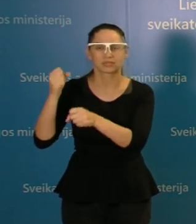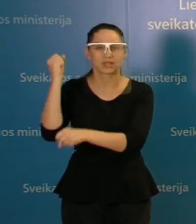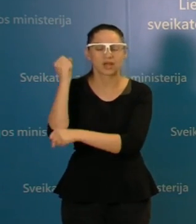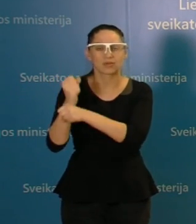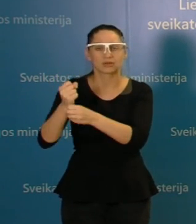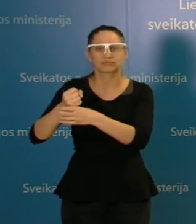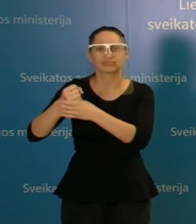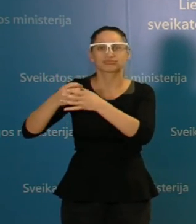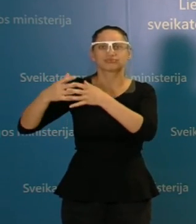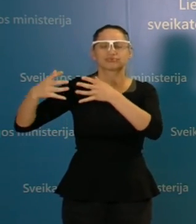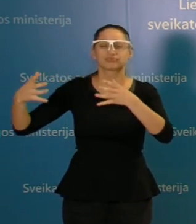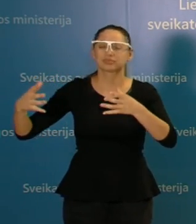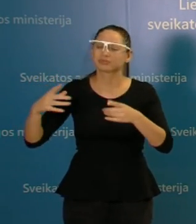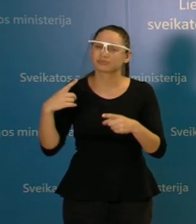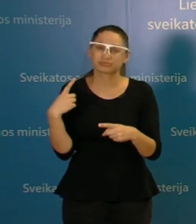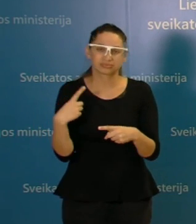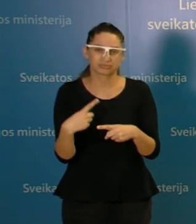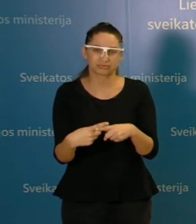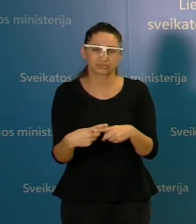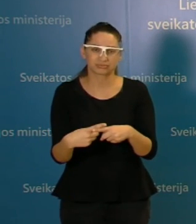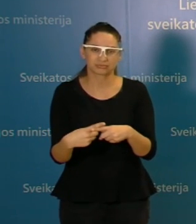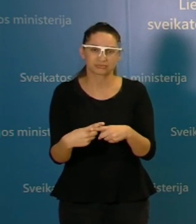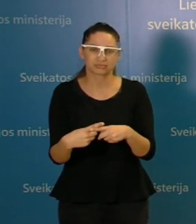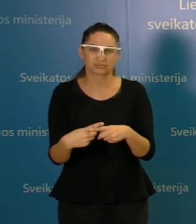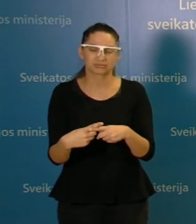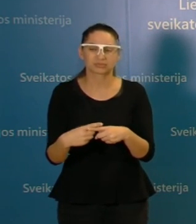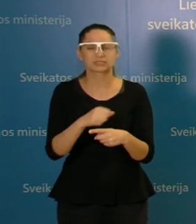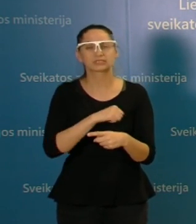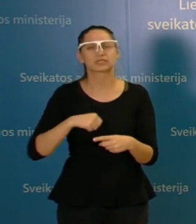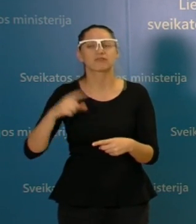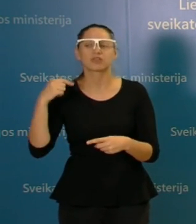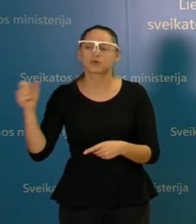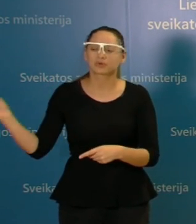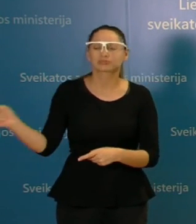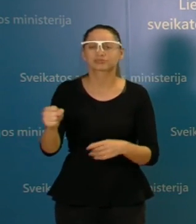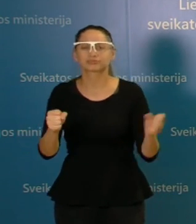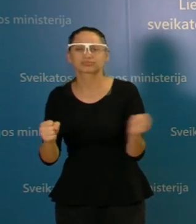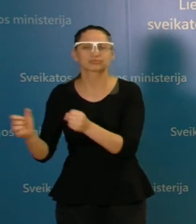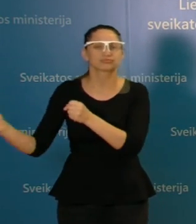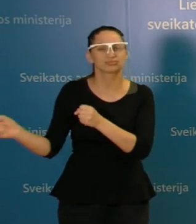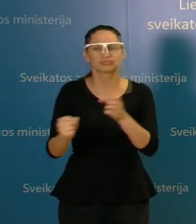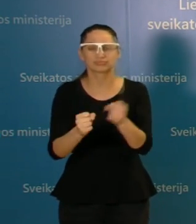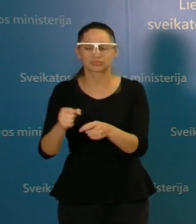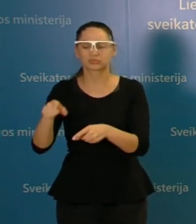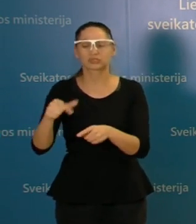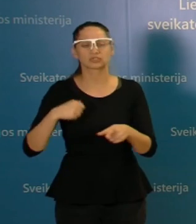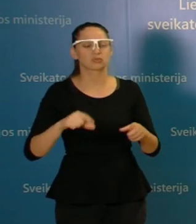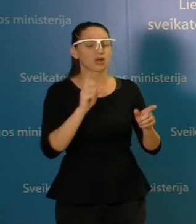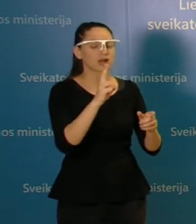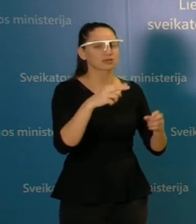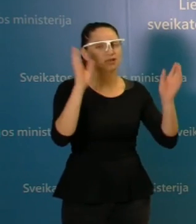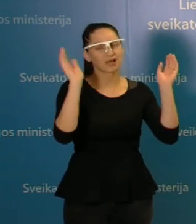ir ieškoti naujų žmonių, naujų savanorių, kurie tos atsipalaidavusius